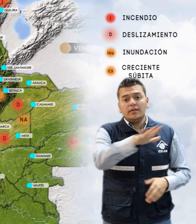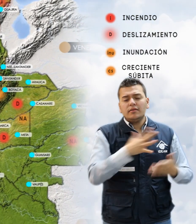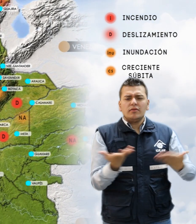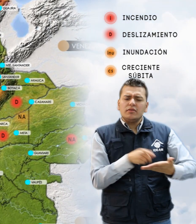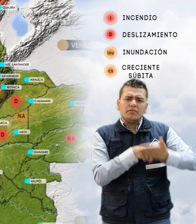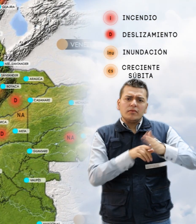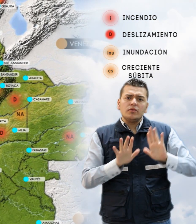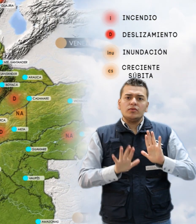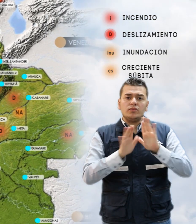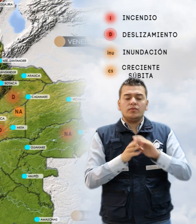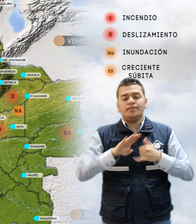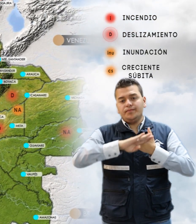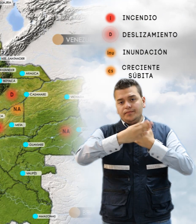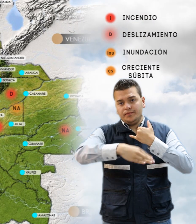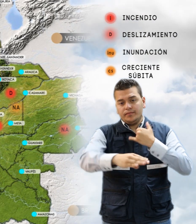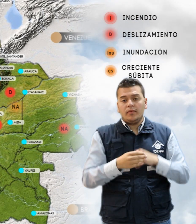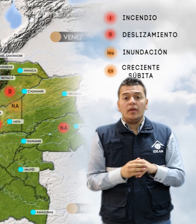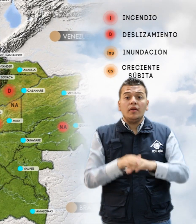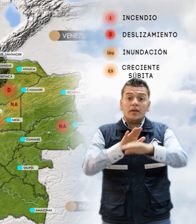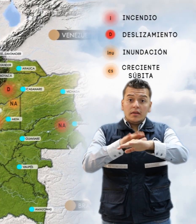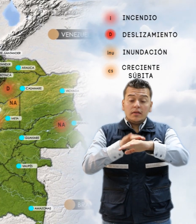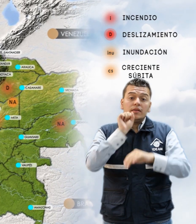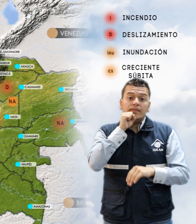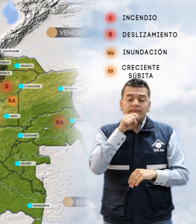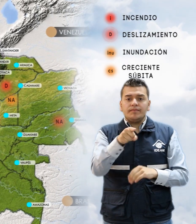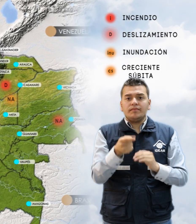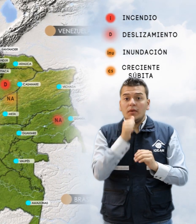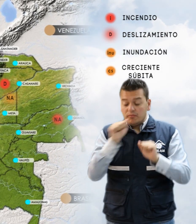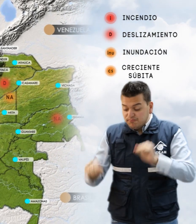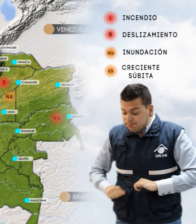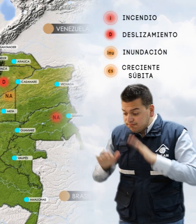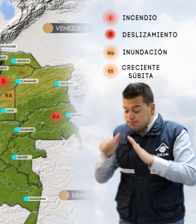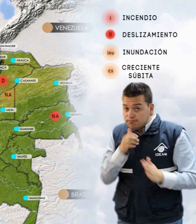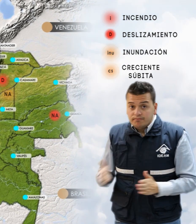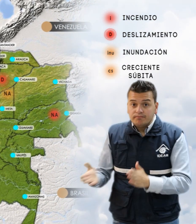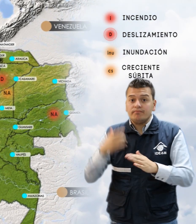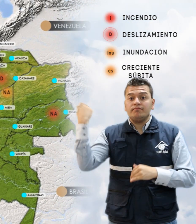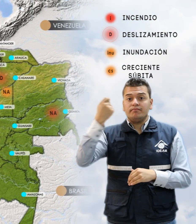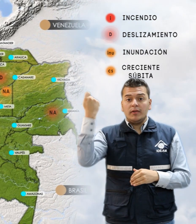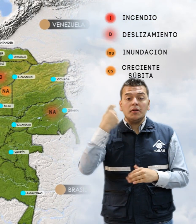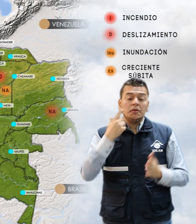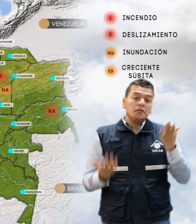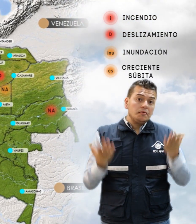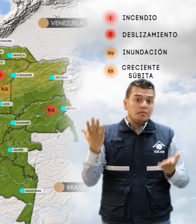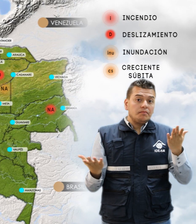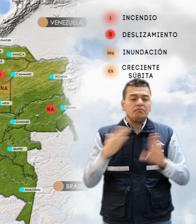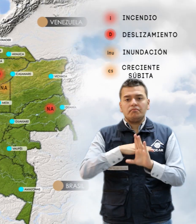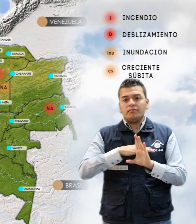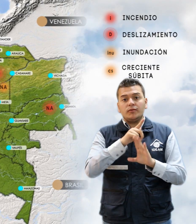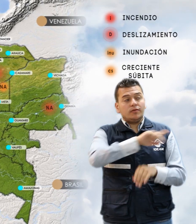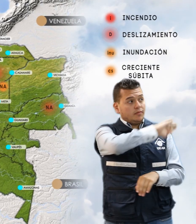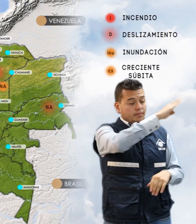algunos departamentos de la región andina. En alerta naranja por niveles altos en el río Meta y por probabilidad moderada de